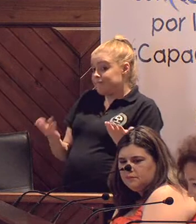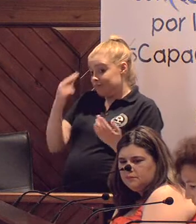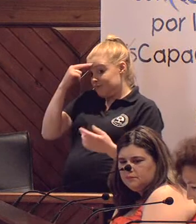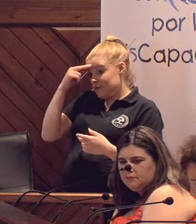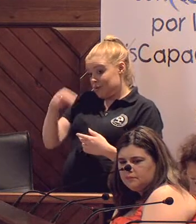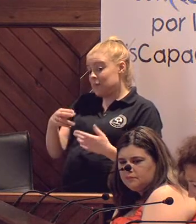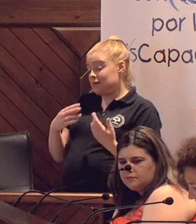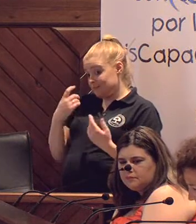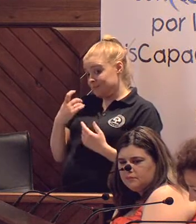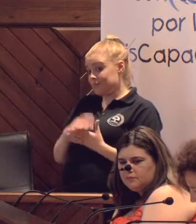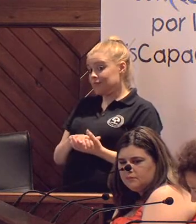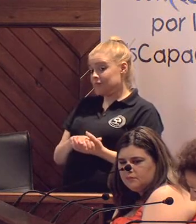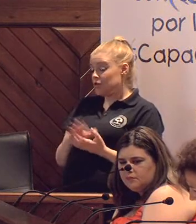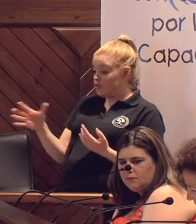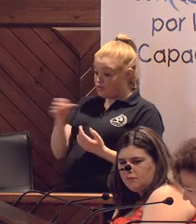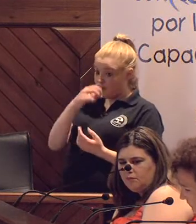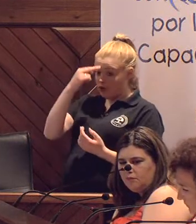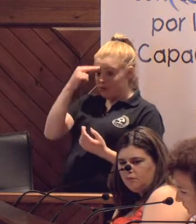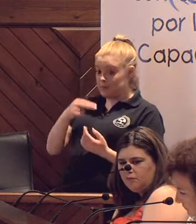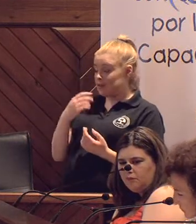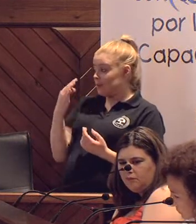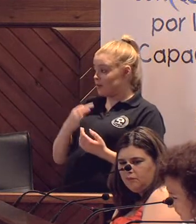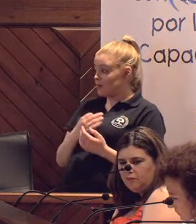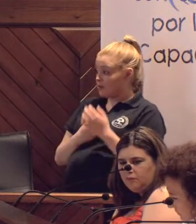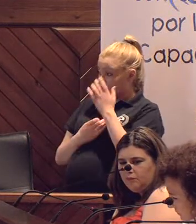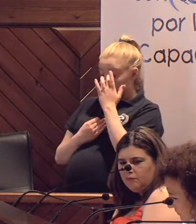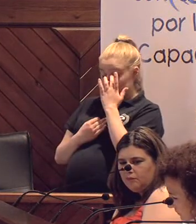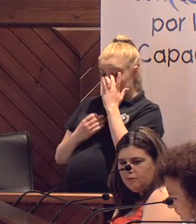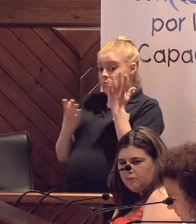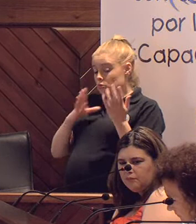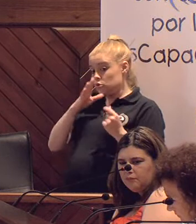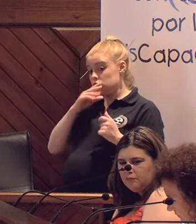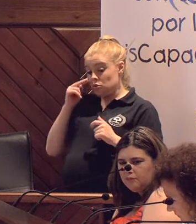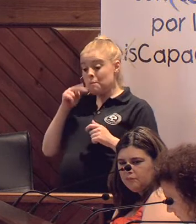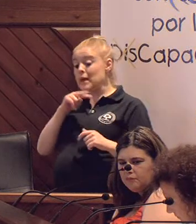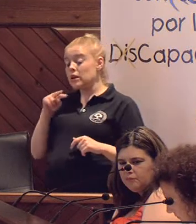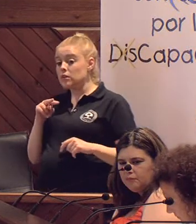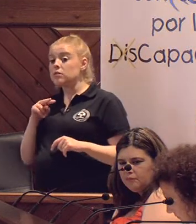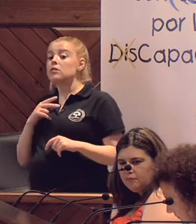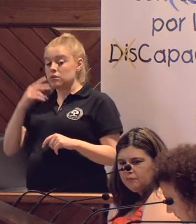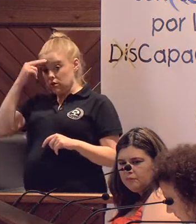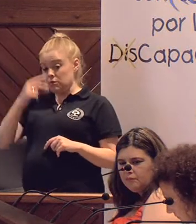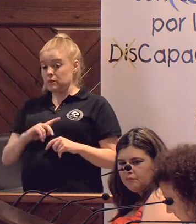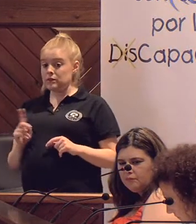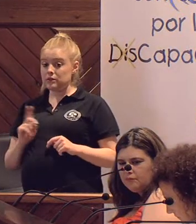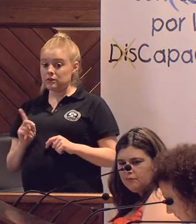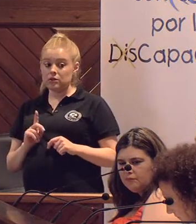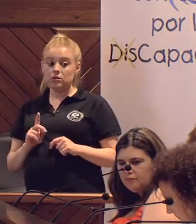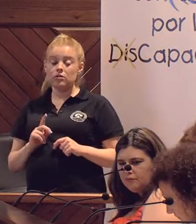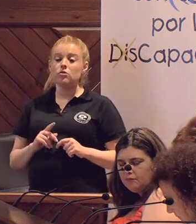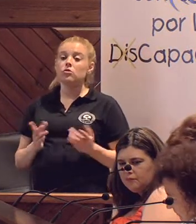lo respeten, como todos debemos respetar eso. Pero, bueno, también para eso está la vigilancia y para que no lo respete, pues, evidentemente…